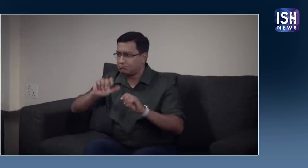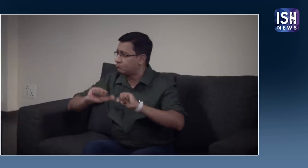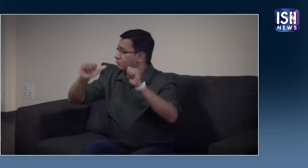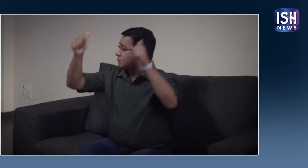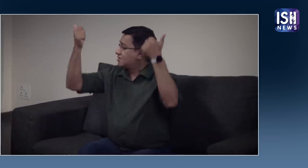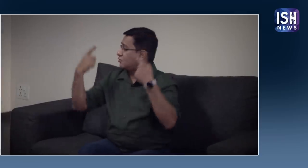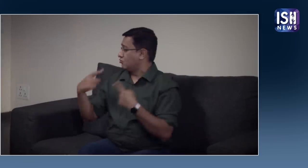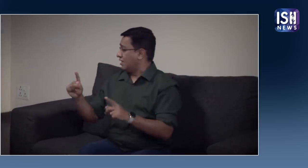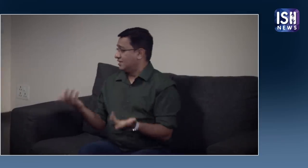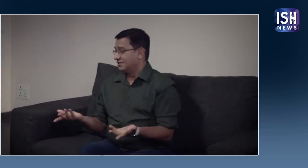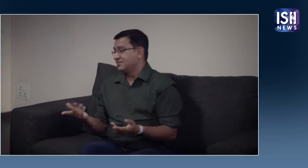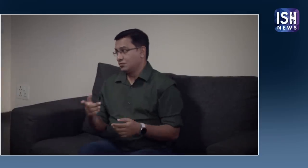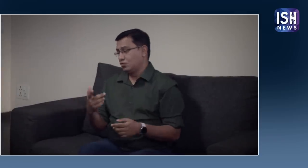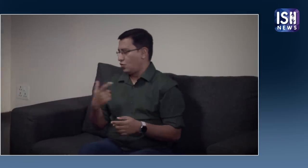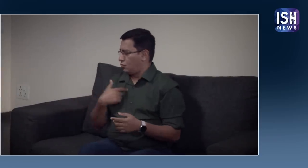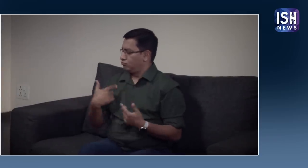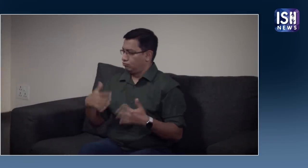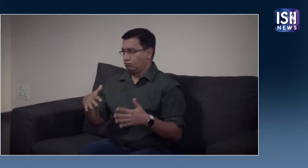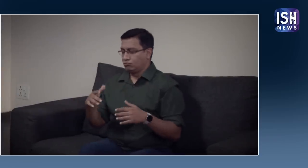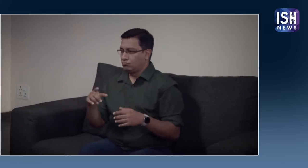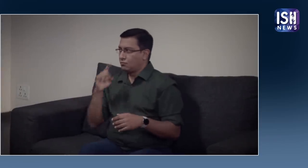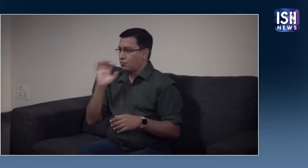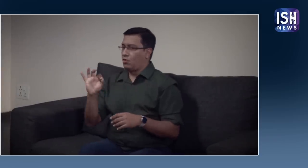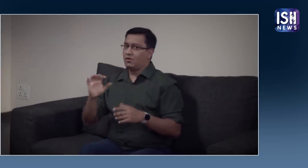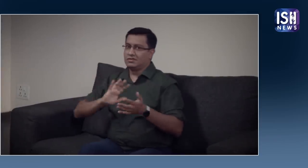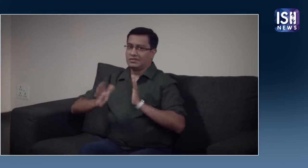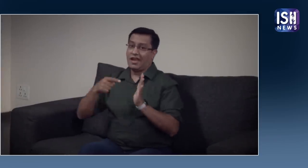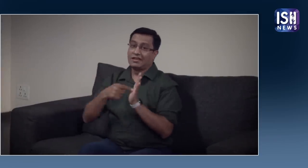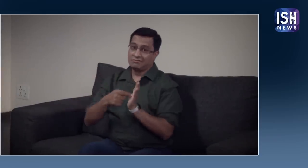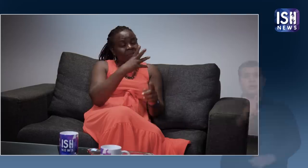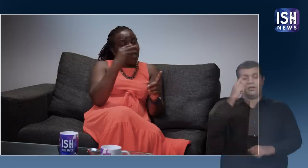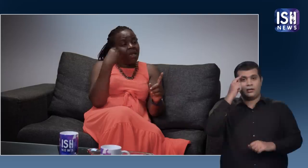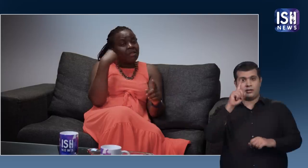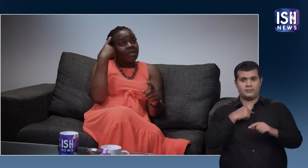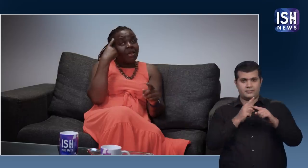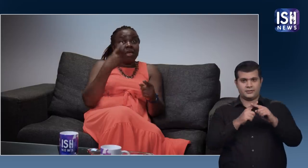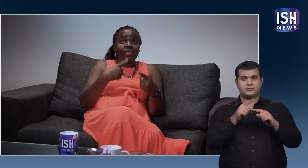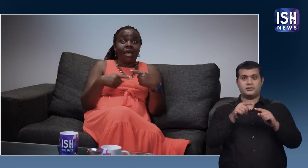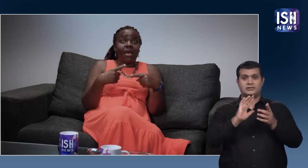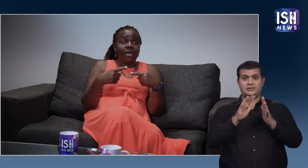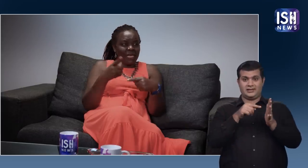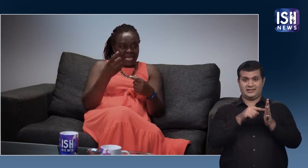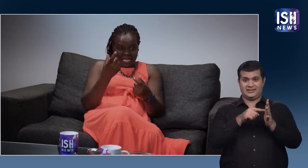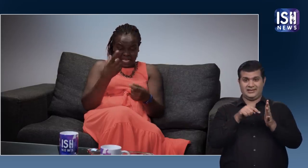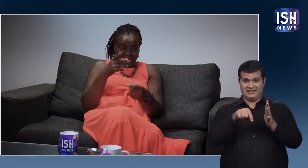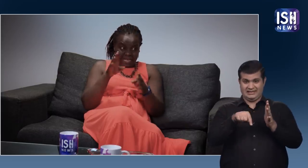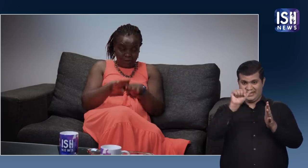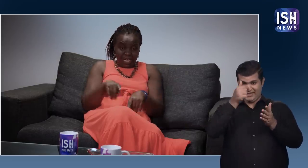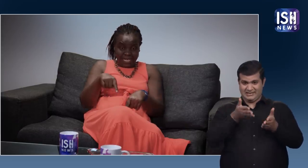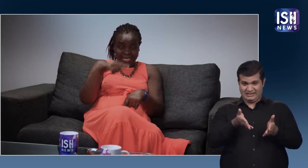सफल हो सकते हैं यह सांके दिख भाषा सीखने के महत्वप को इंगित करता है और मुझे लगता है कि भारत में भी मैंने कई लोगों